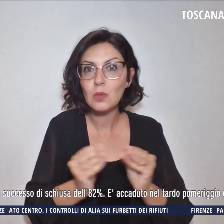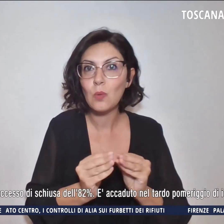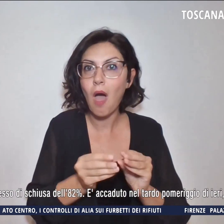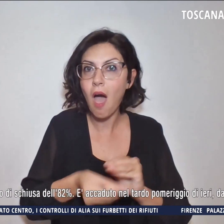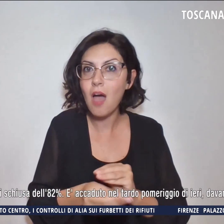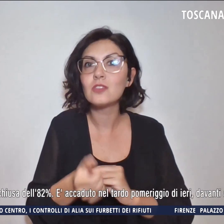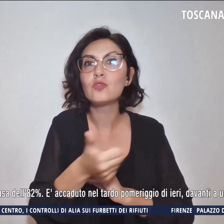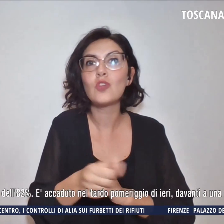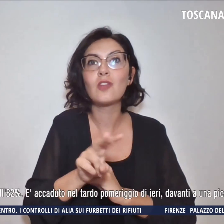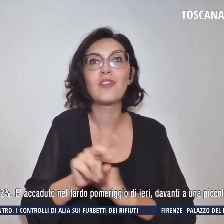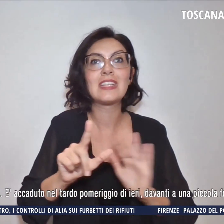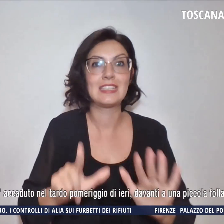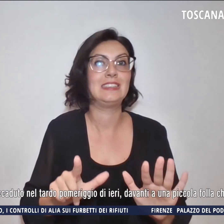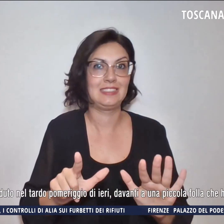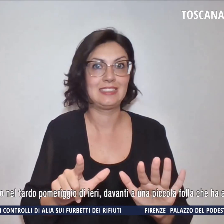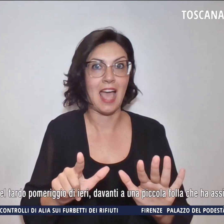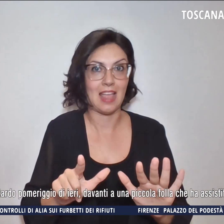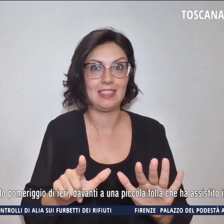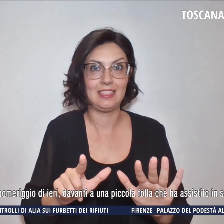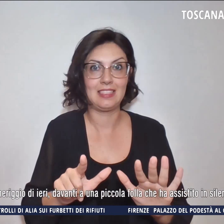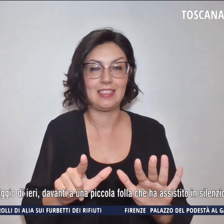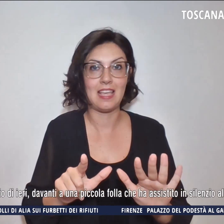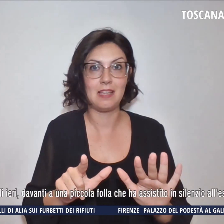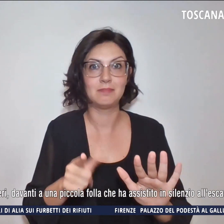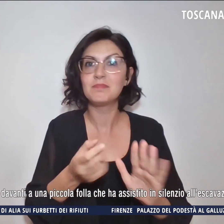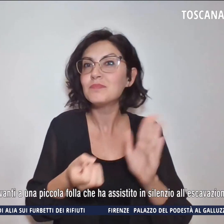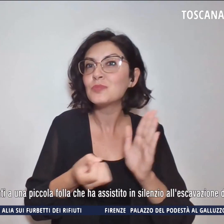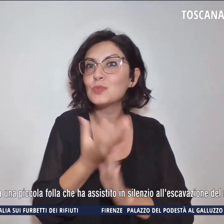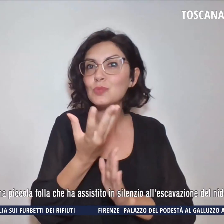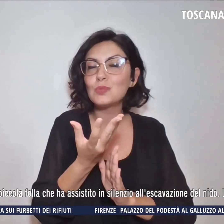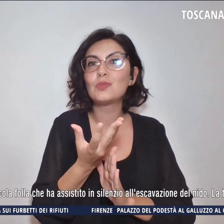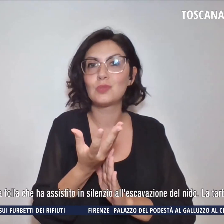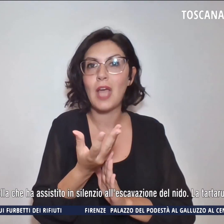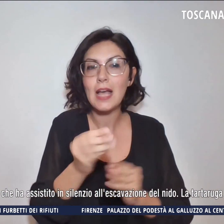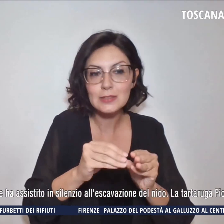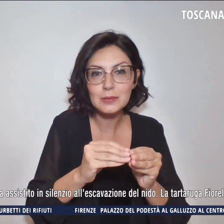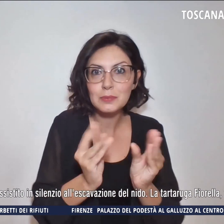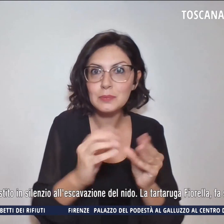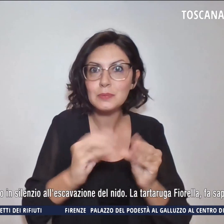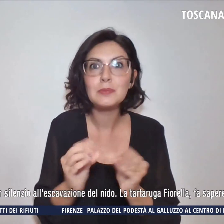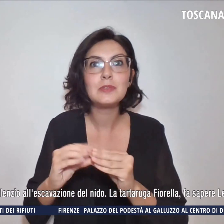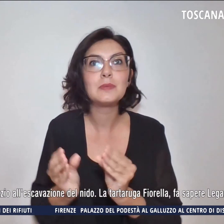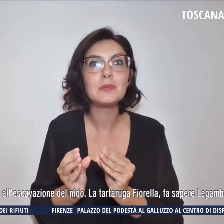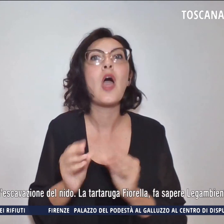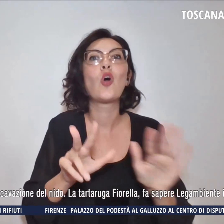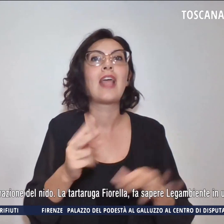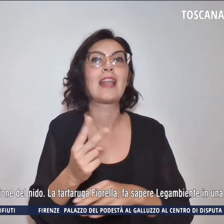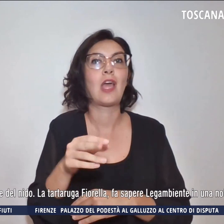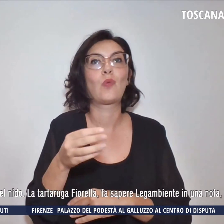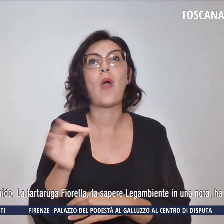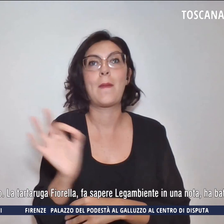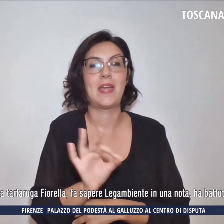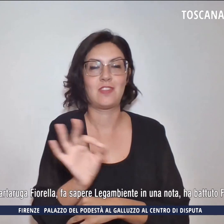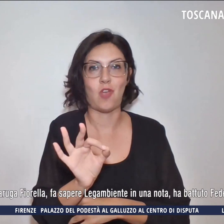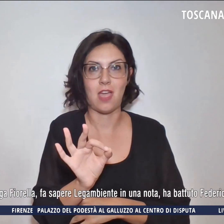uova con un successo di schiusa di oltre l'82% è accaduto nel